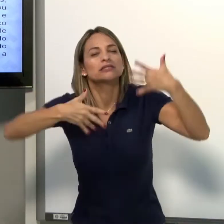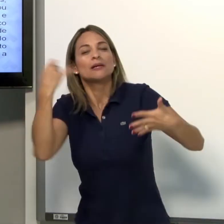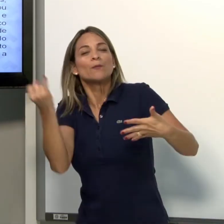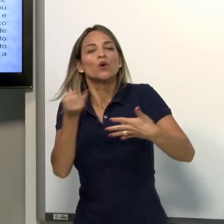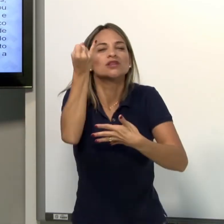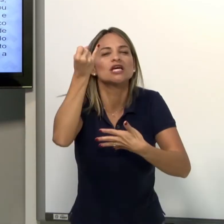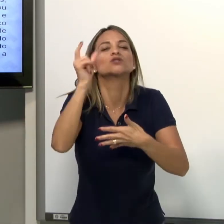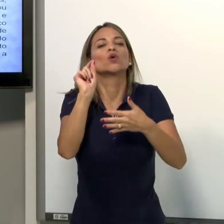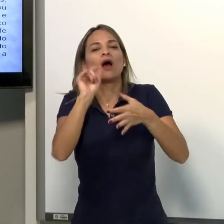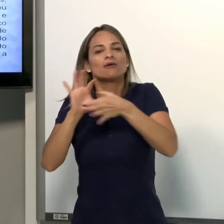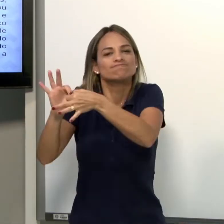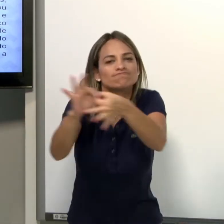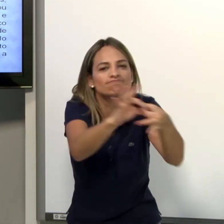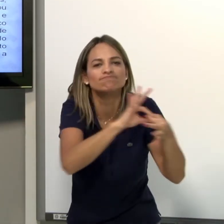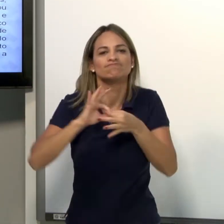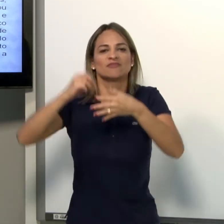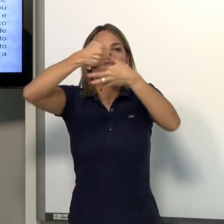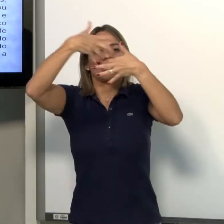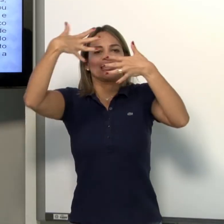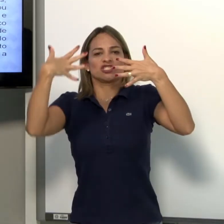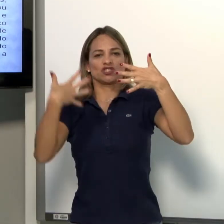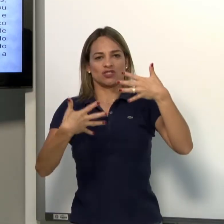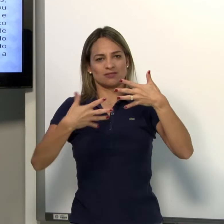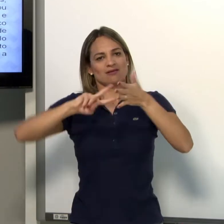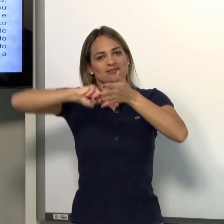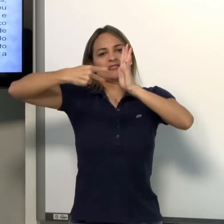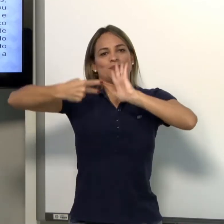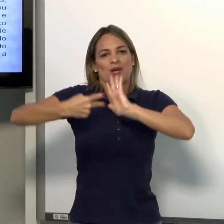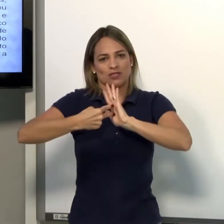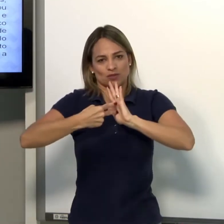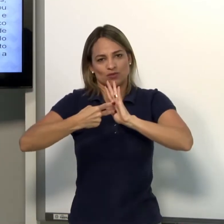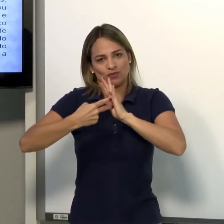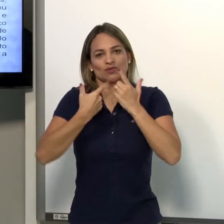Compartilhando as características comuns aos referenciais.